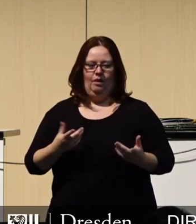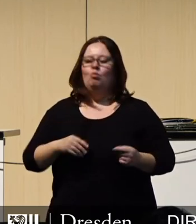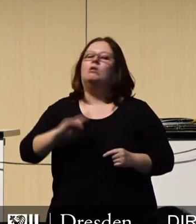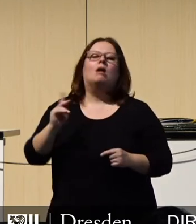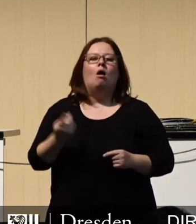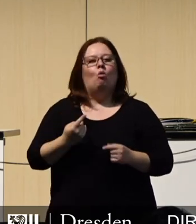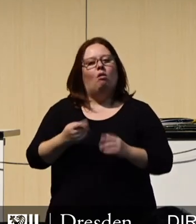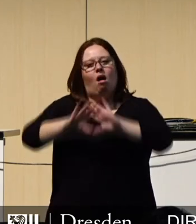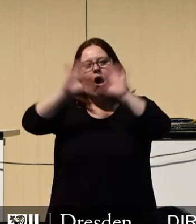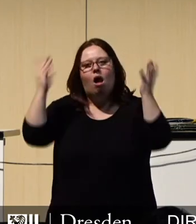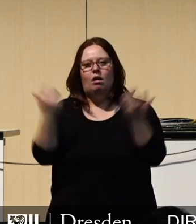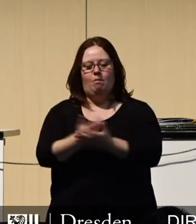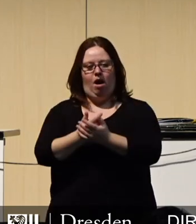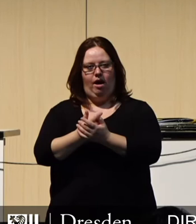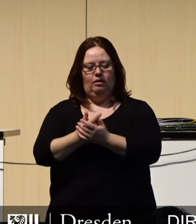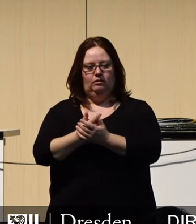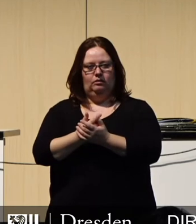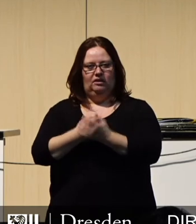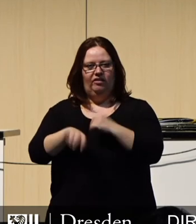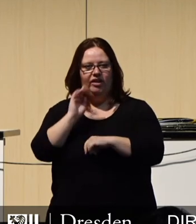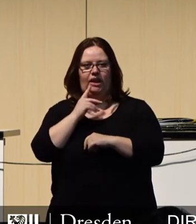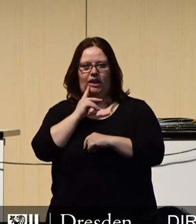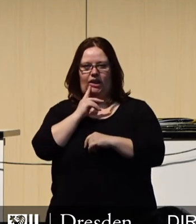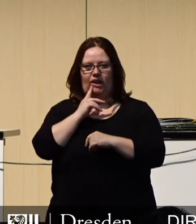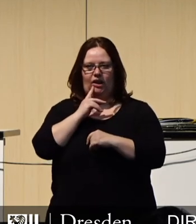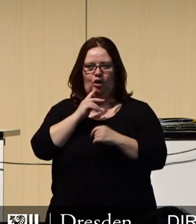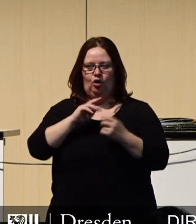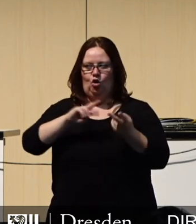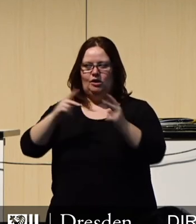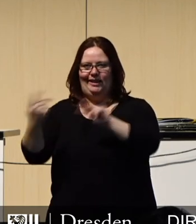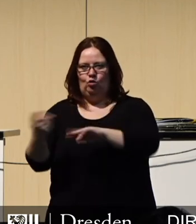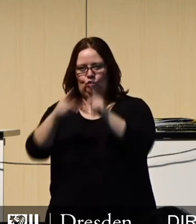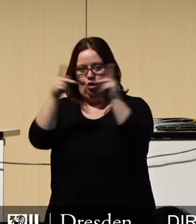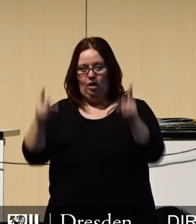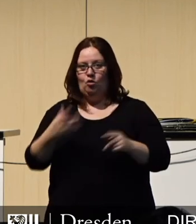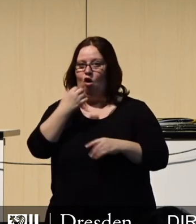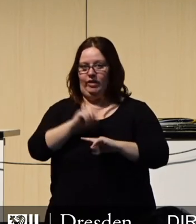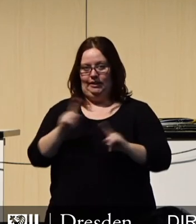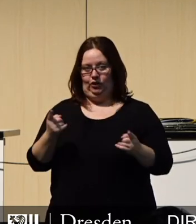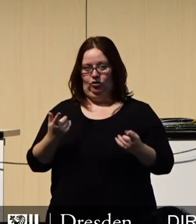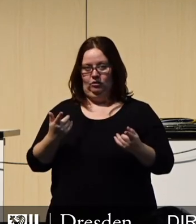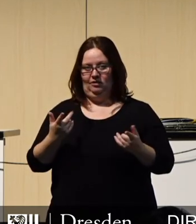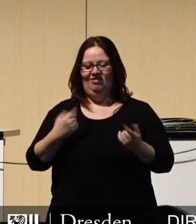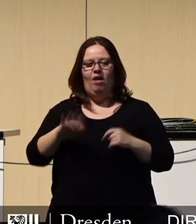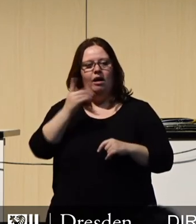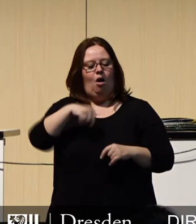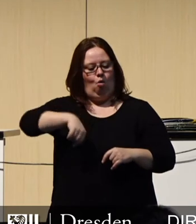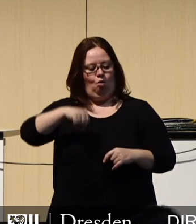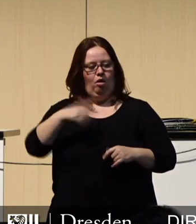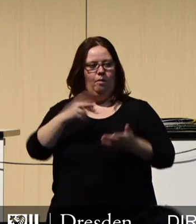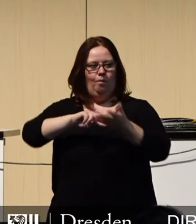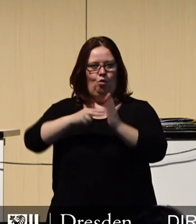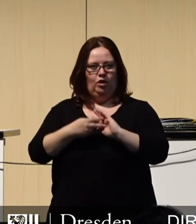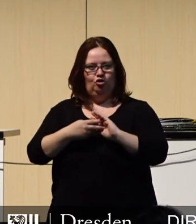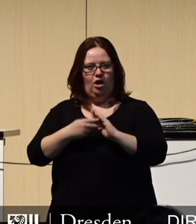umfangreichen Konsolidierungskonzeptes bleibt uns hoffentlich erspart, weil wir den politischen Entscheidungsträgern